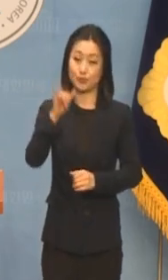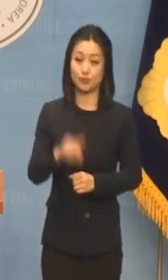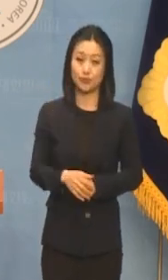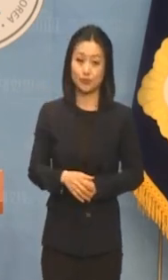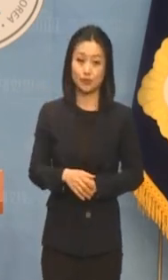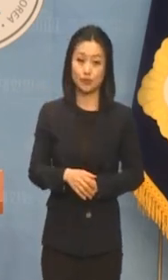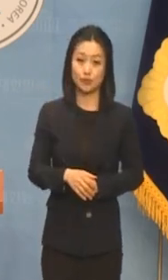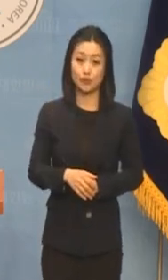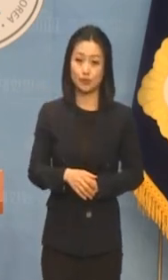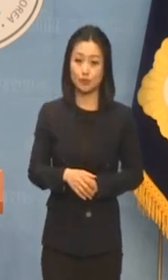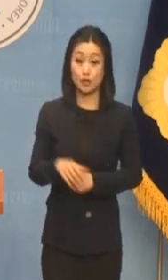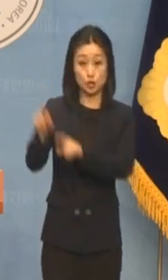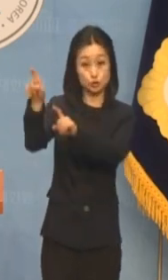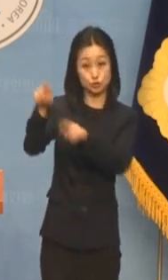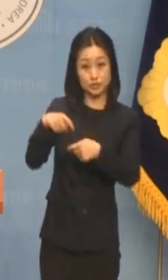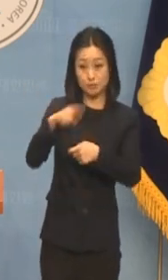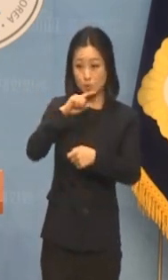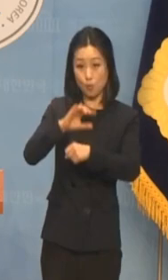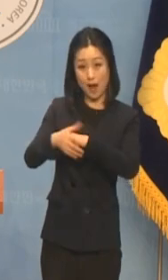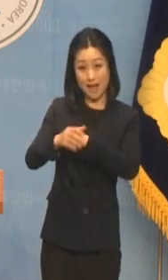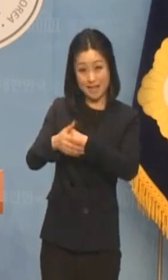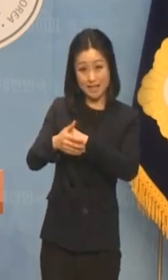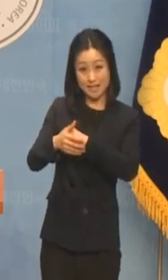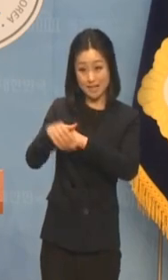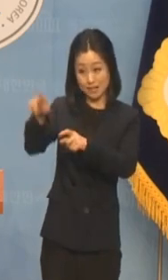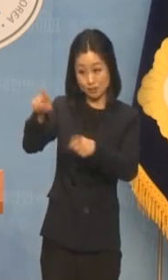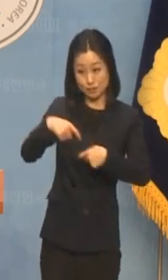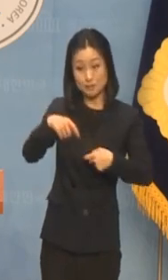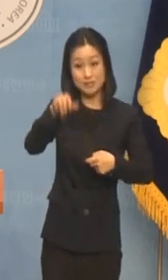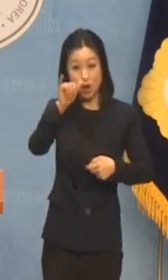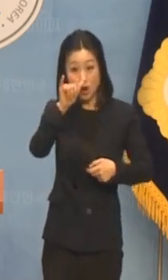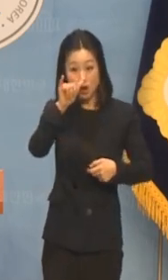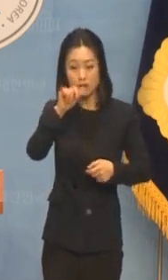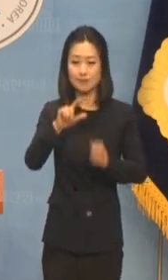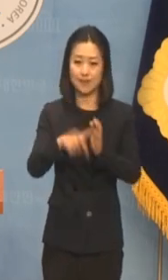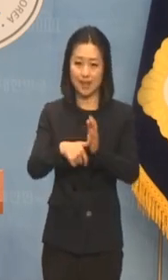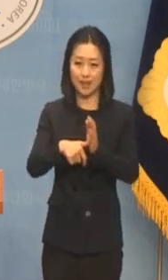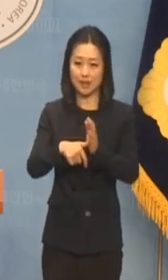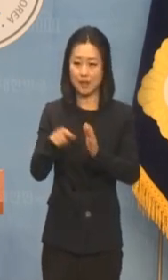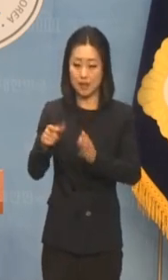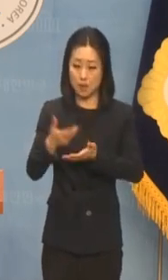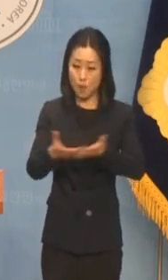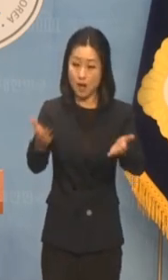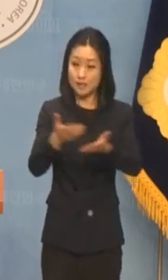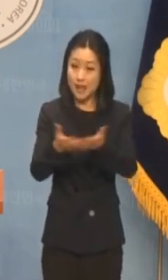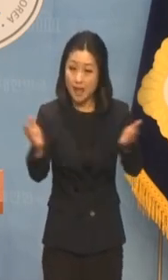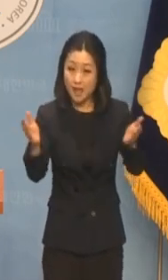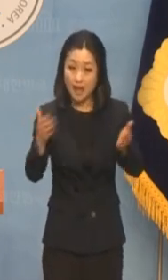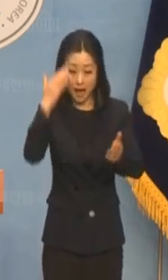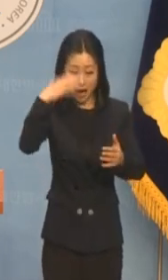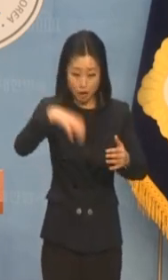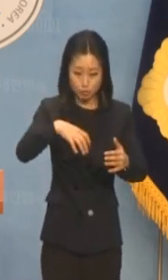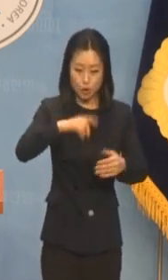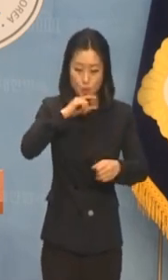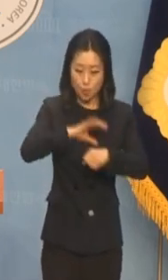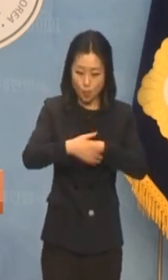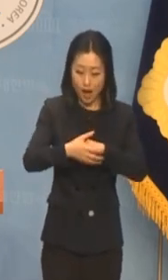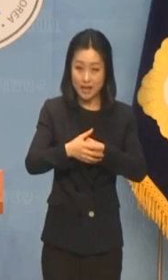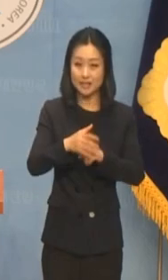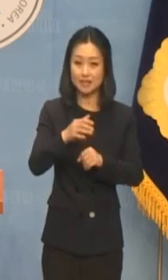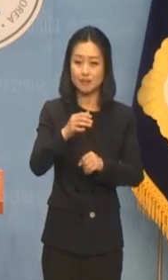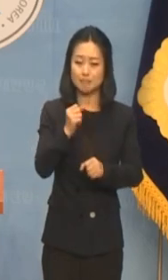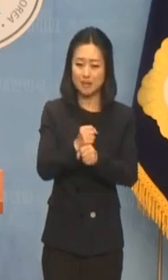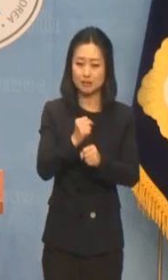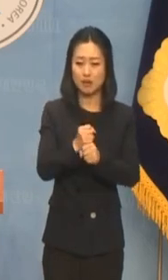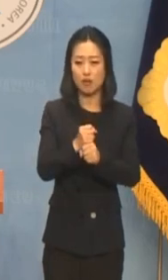수입을 통한 수급 조절도 마찬가지입니다. 수입과일 공급 확대는 국내 과일 생산을 위축되게